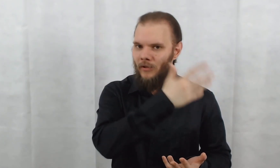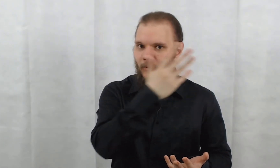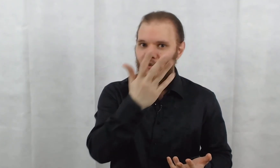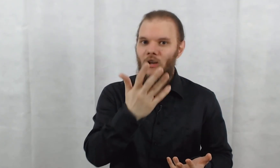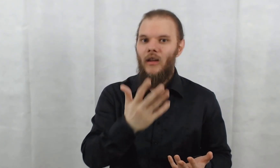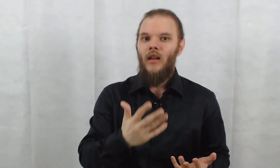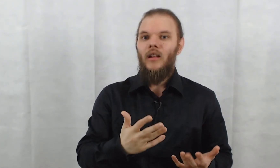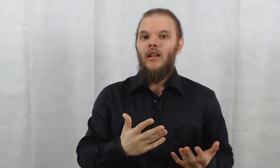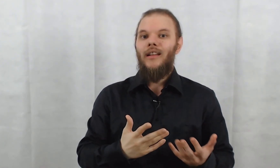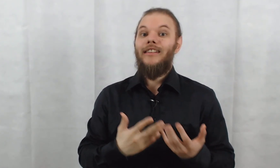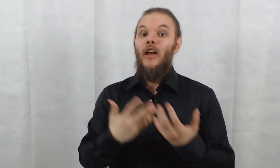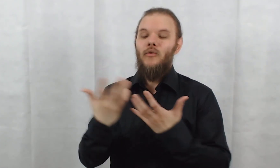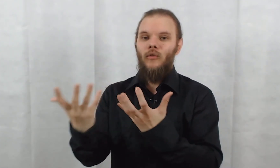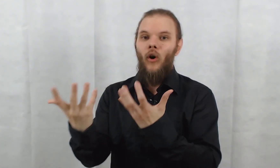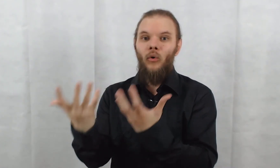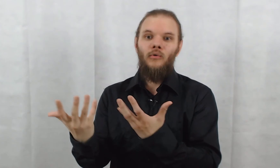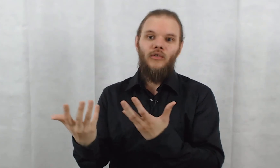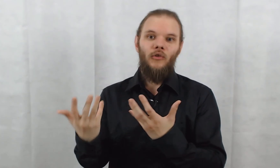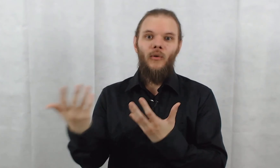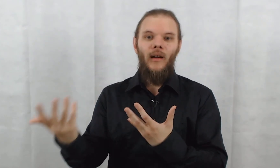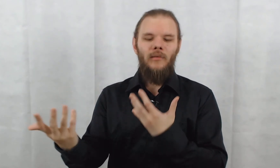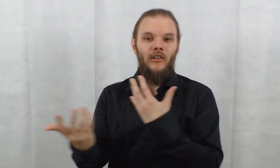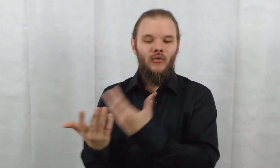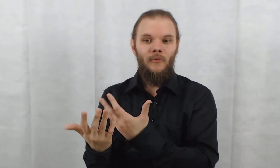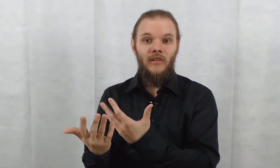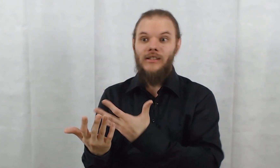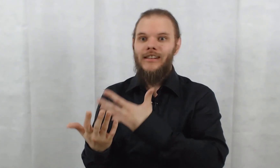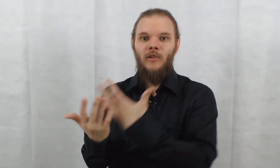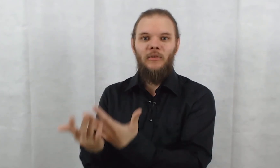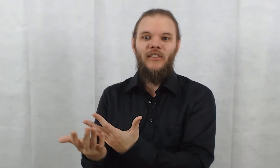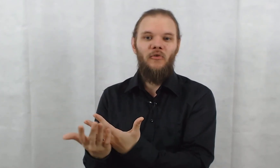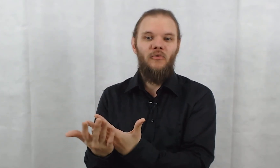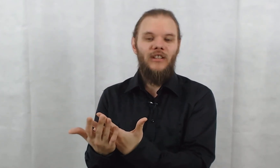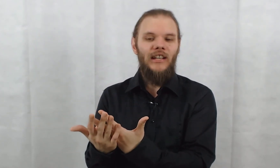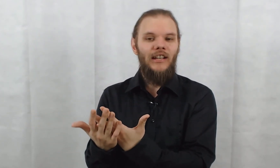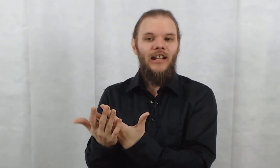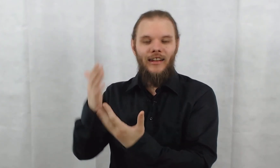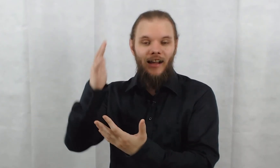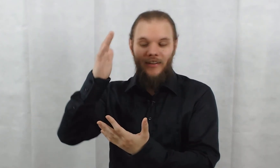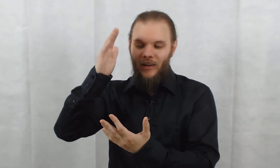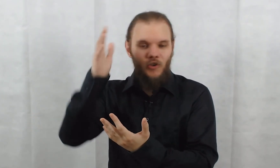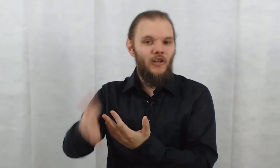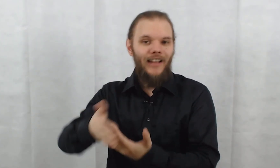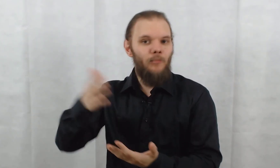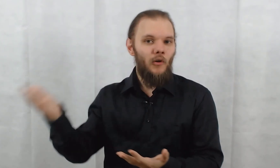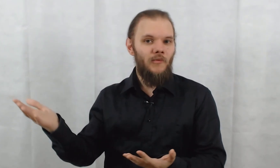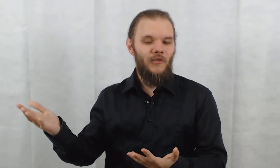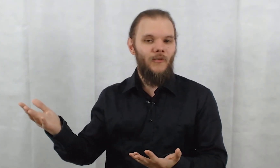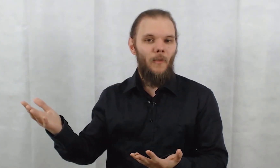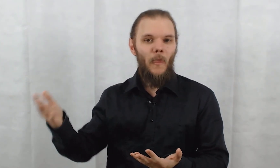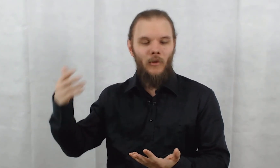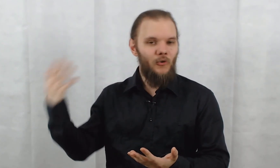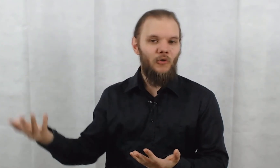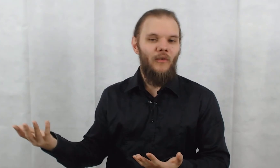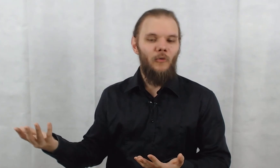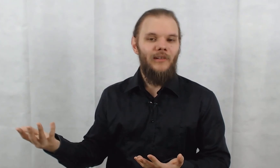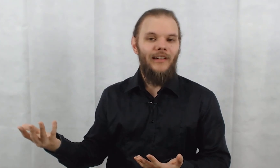importe. Il y a une rencontre entre Abby et Swamp Thing. Ils commencent à discuter. Et là, il y a un cut abrupt où elle se retrouve à l'hôpital.